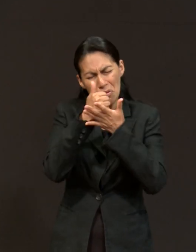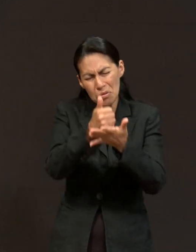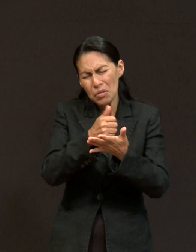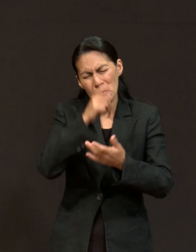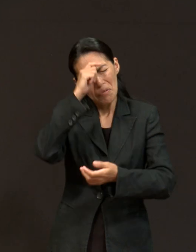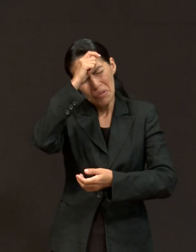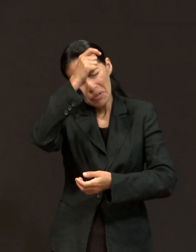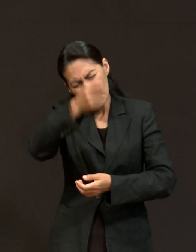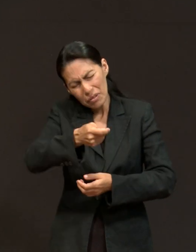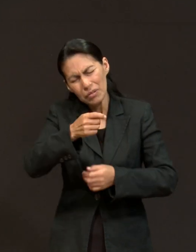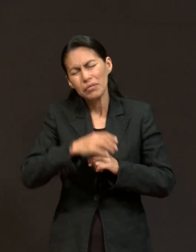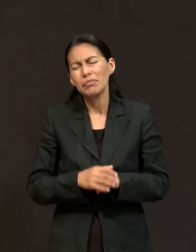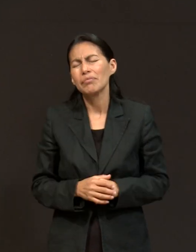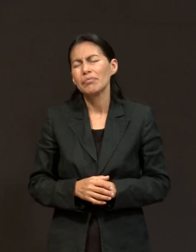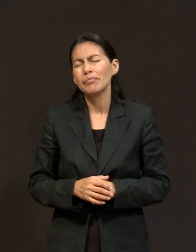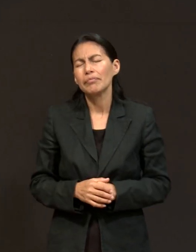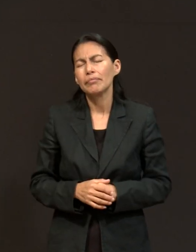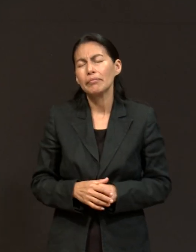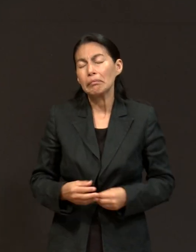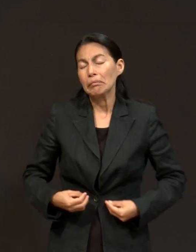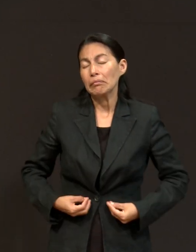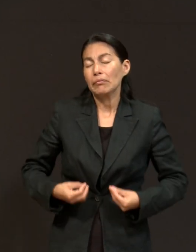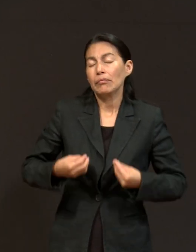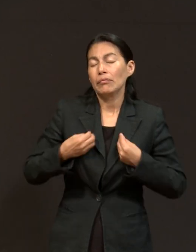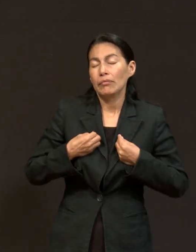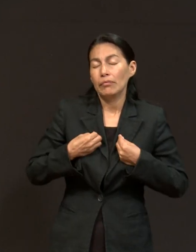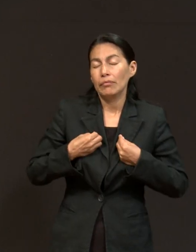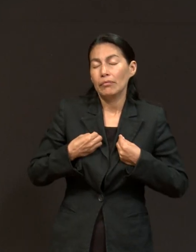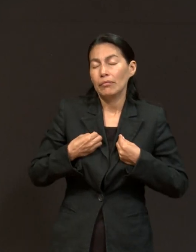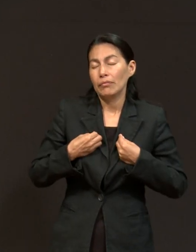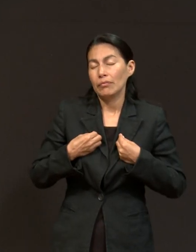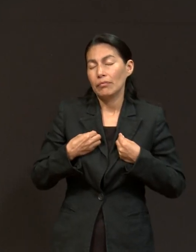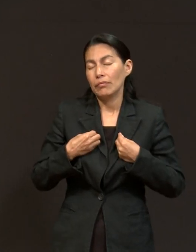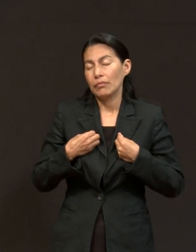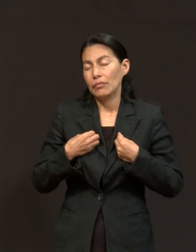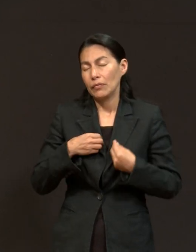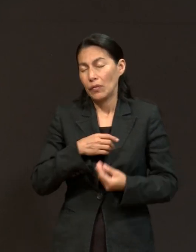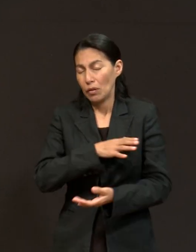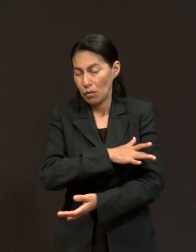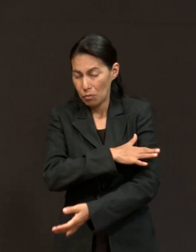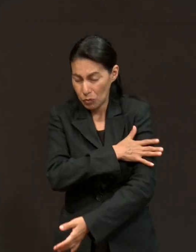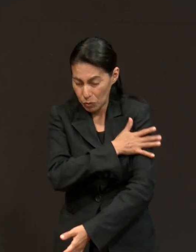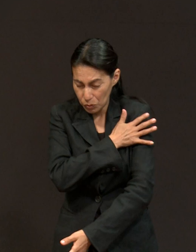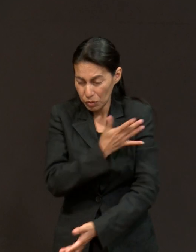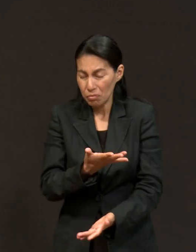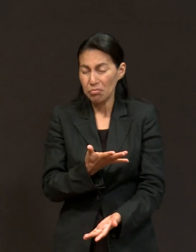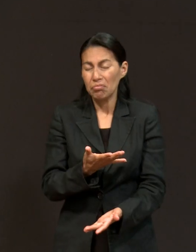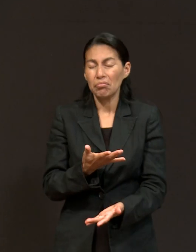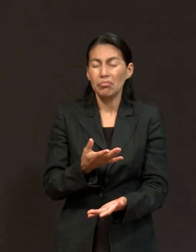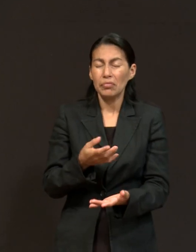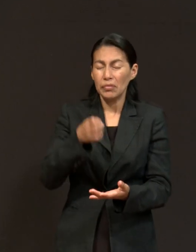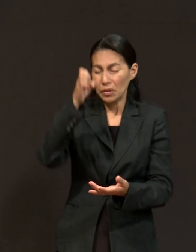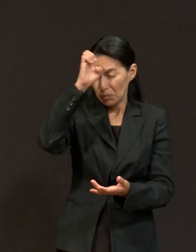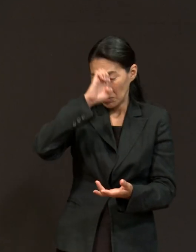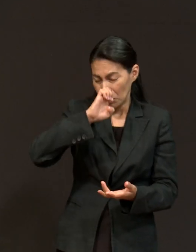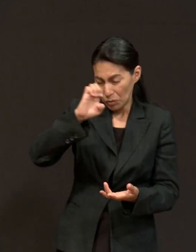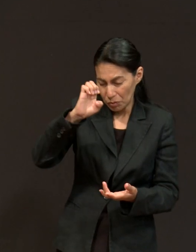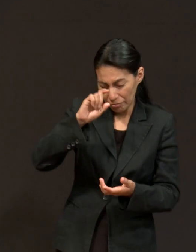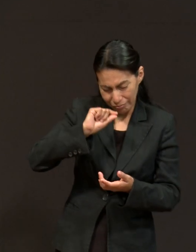también, que su vida emocional y espiritual pueda ir mejorando cada día, que tú nos puedas ir transformando, como